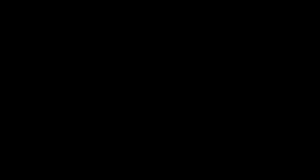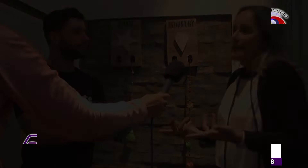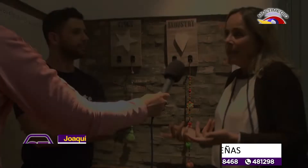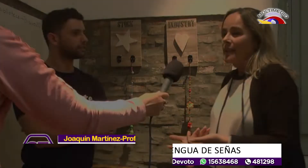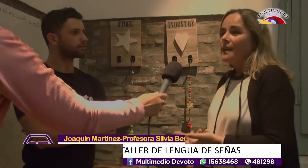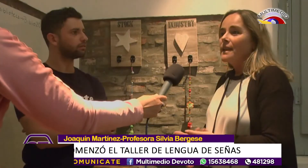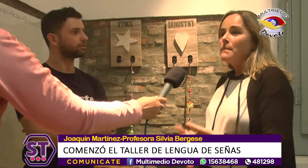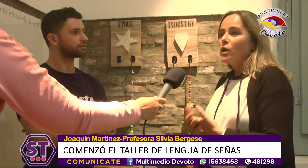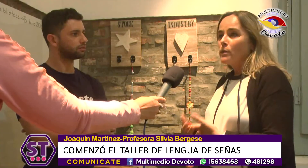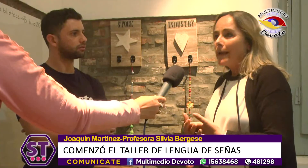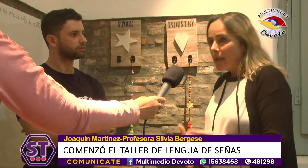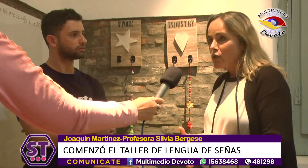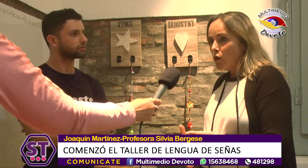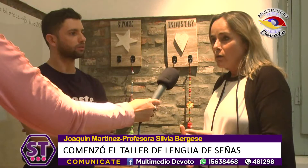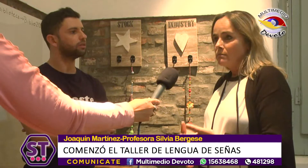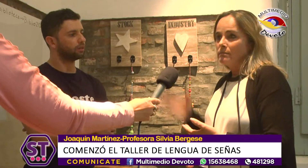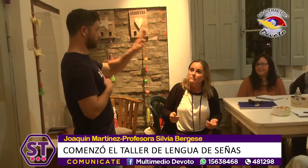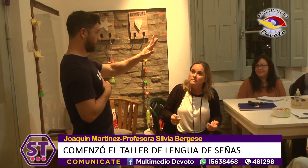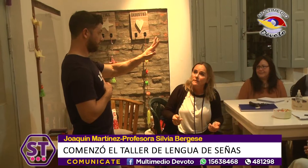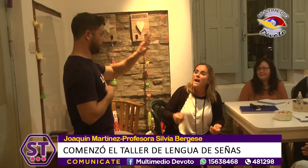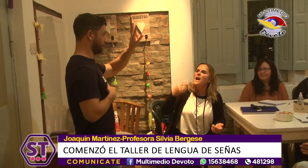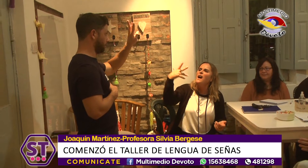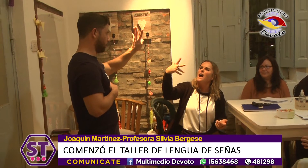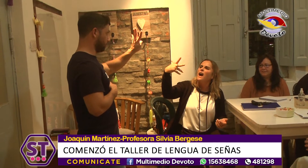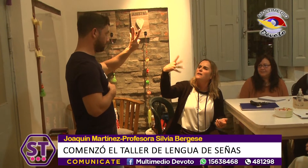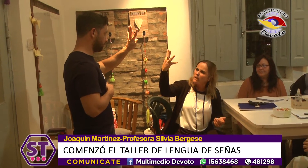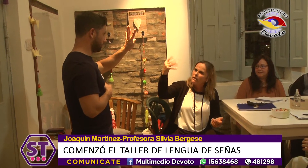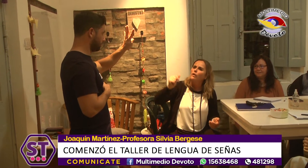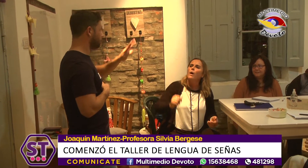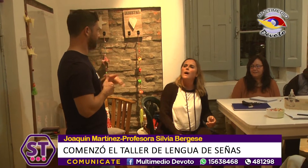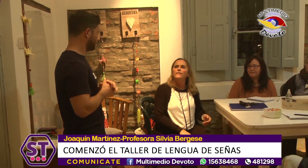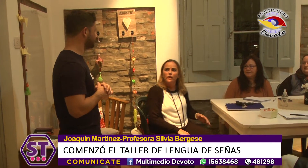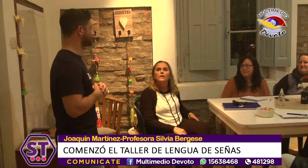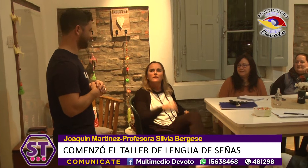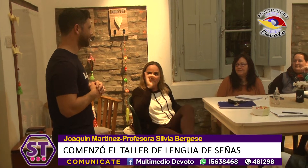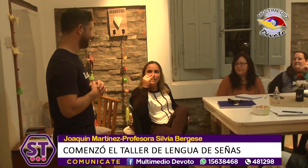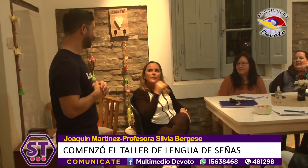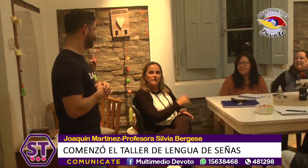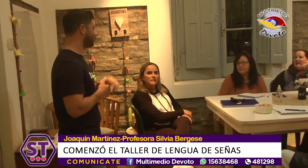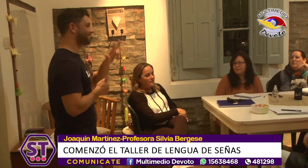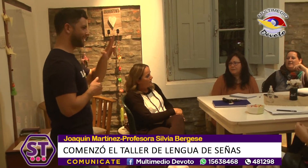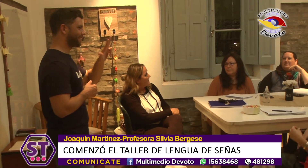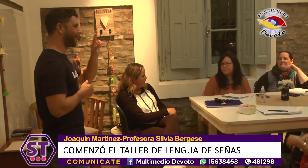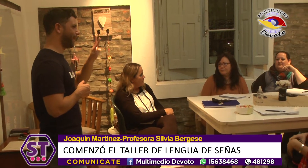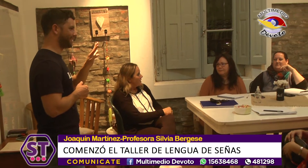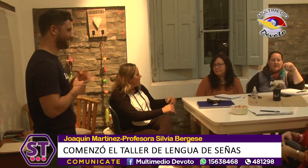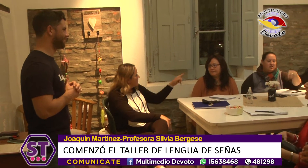En realidad el mejor maestro, la persona más importante para enseñar lengua de señas